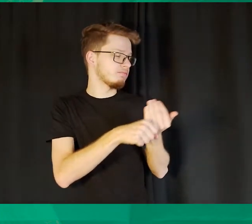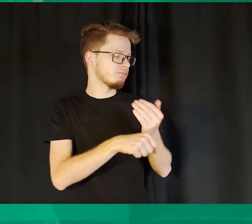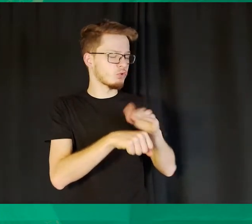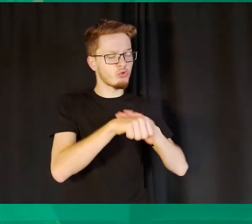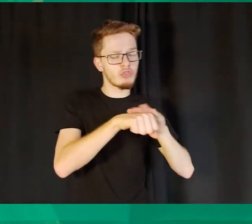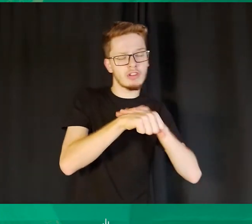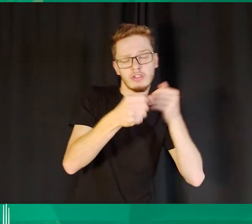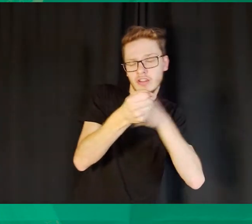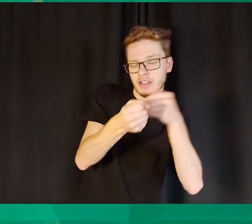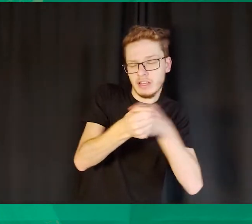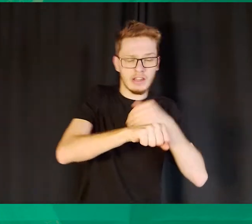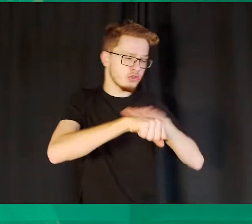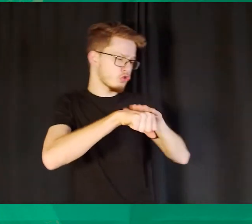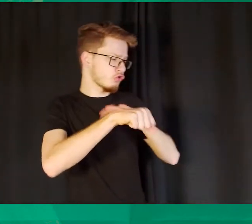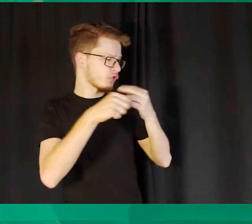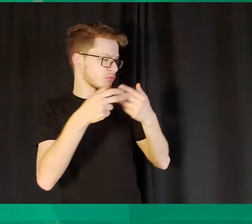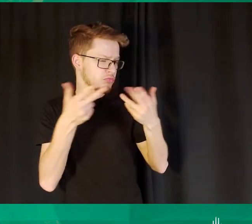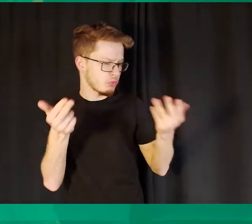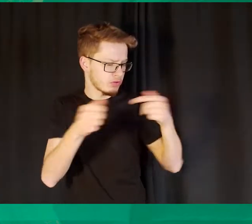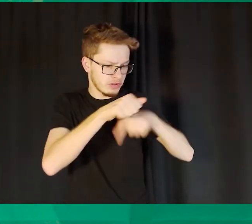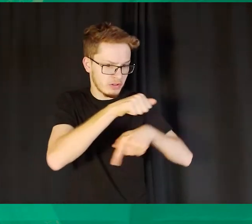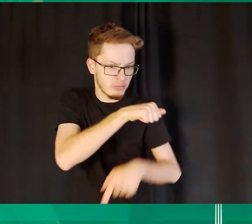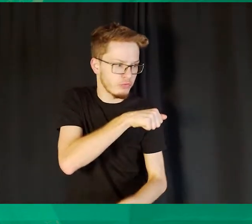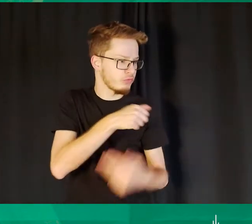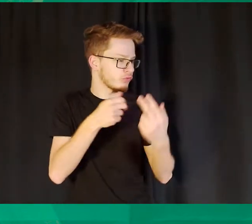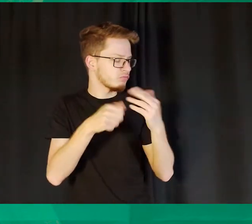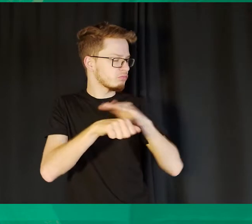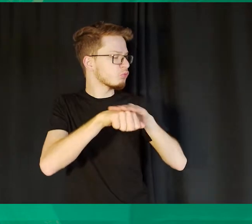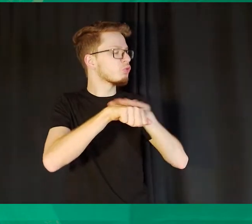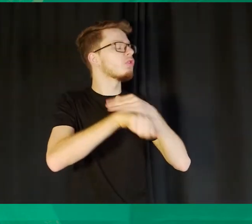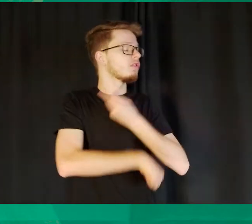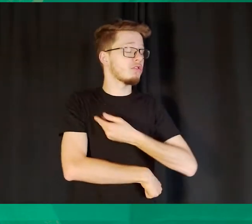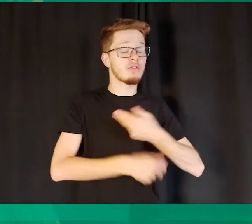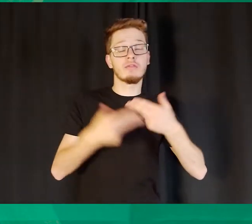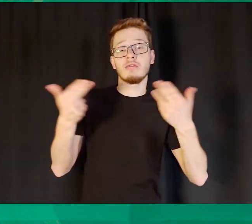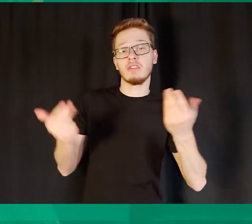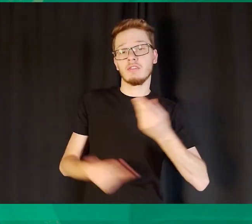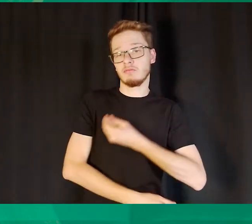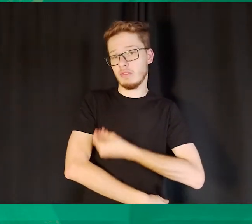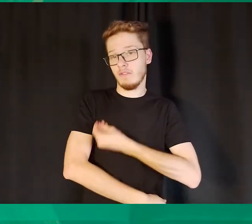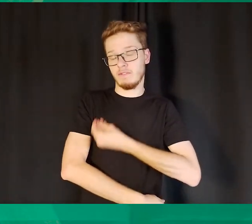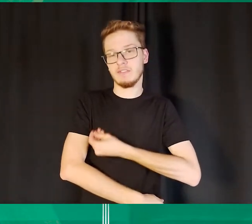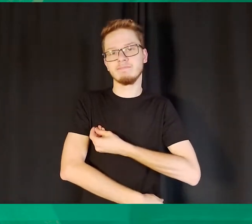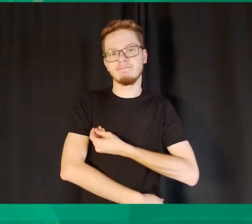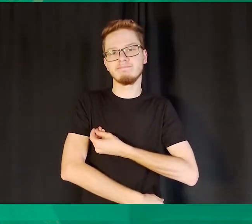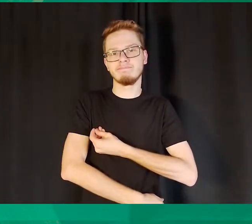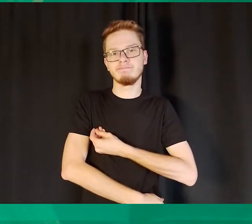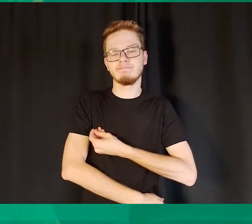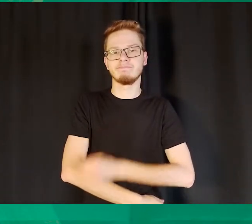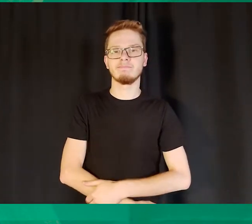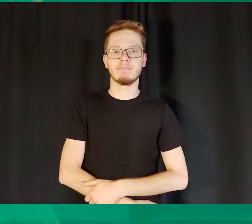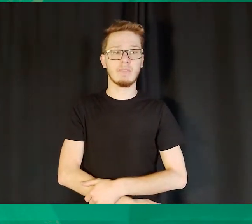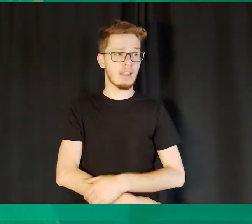Apesar de os apóstolos terem tido uma comunhão especial com Jesus aqui na Terra, muito do que Jesus falava não era